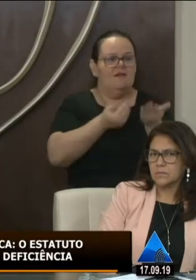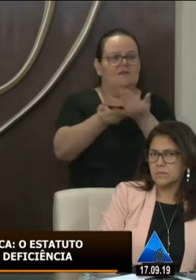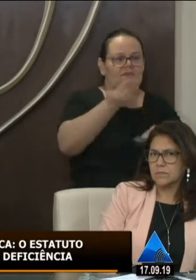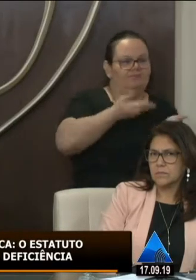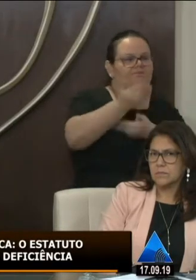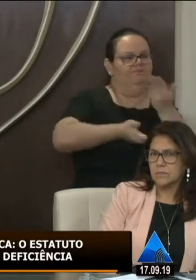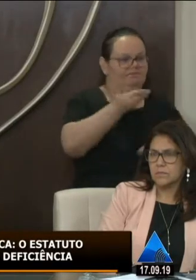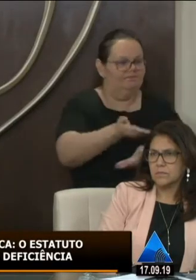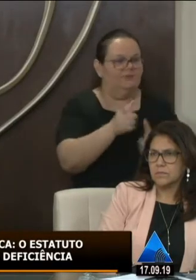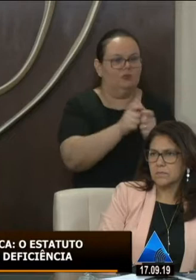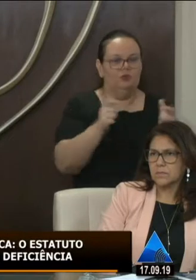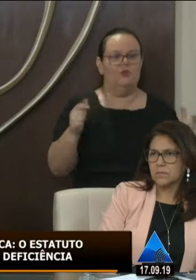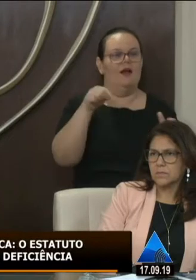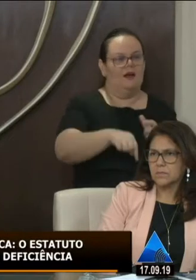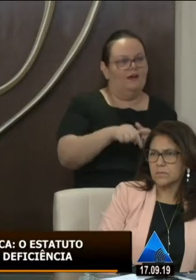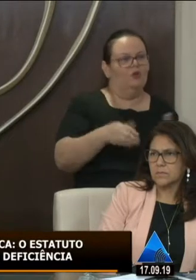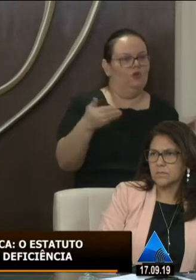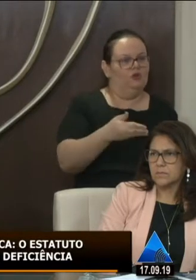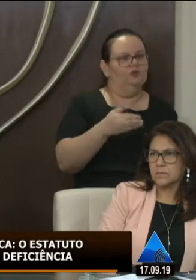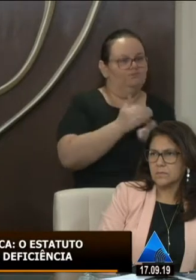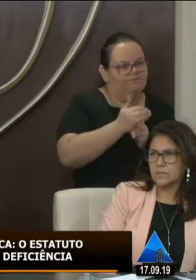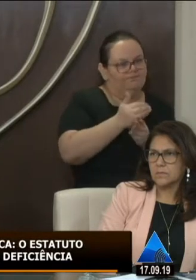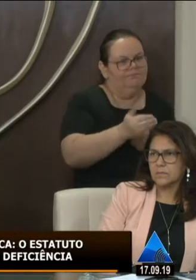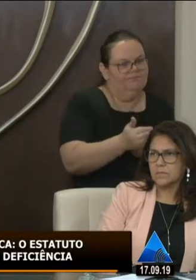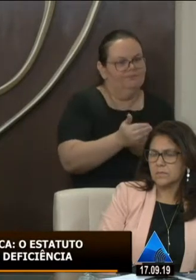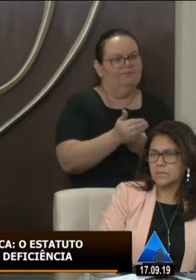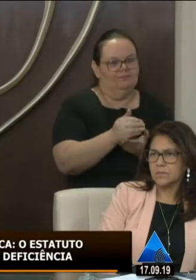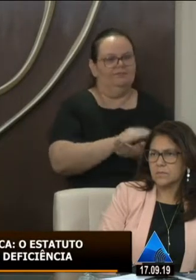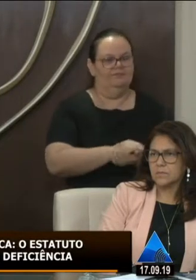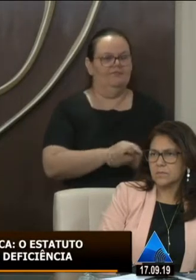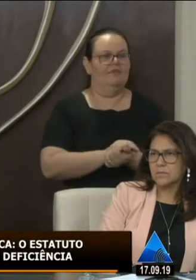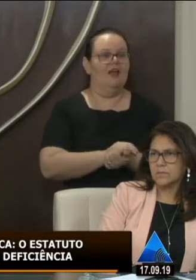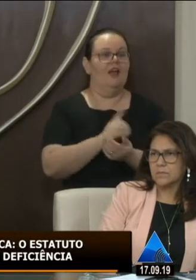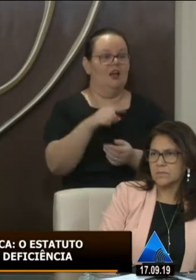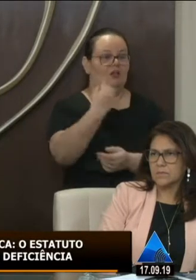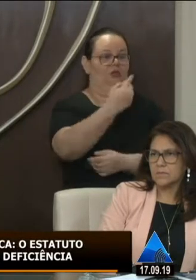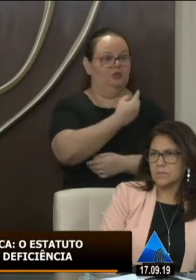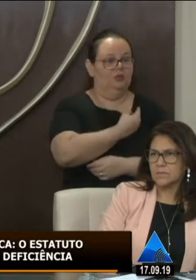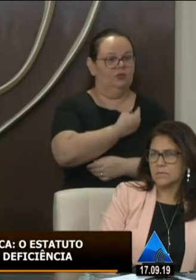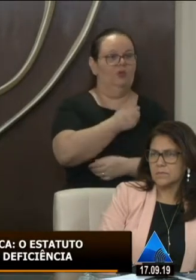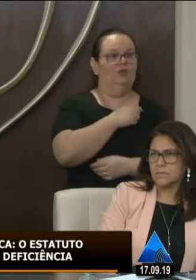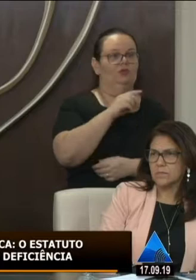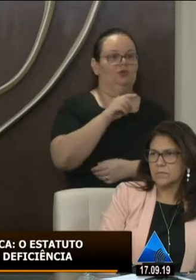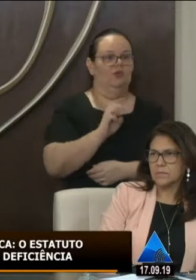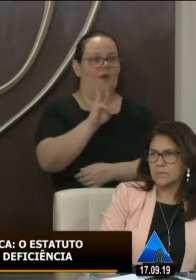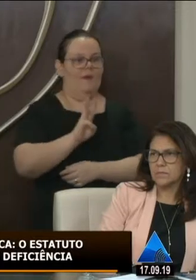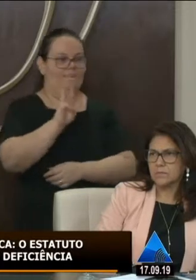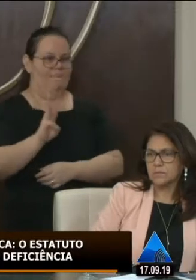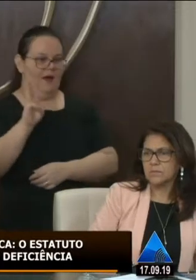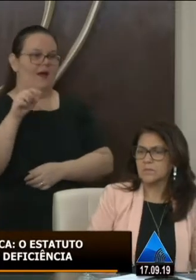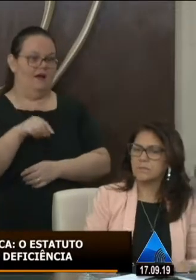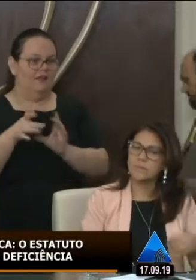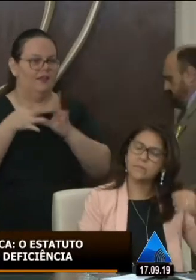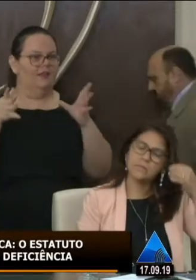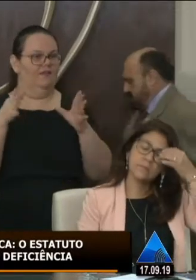queremos oportunizar aqui um espaço inclusive a partir de então fica o nosso site disponível para